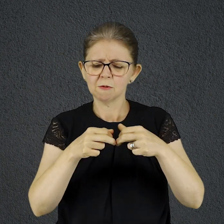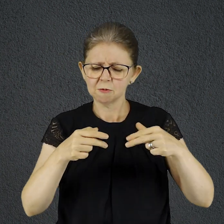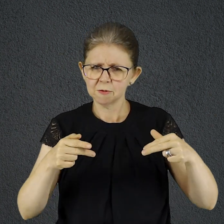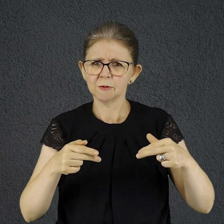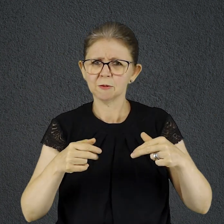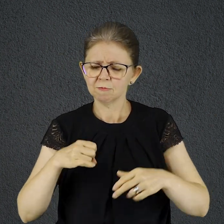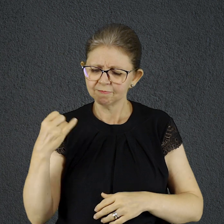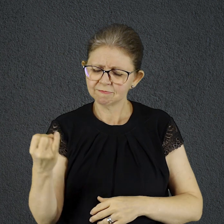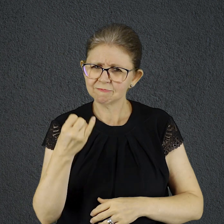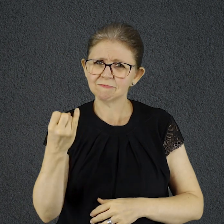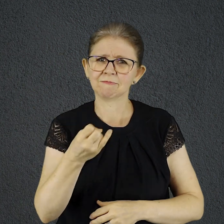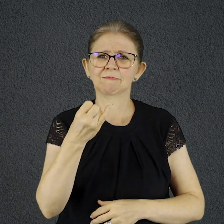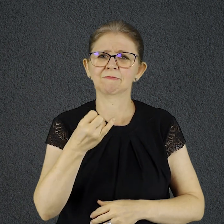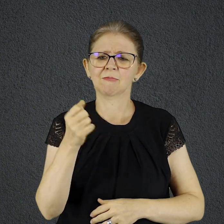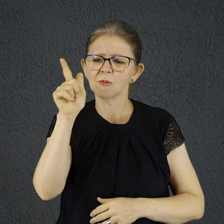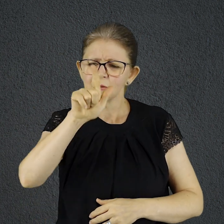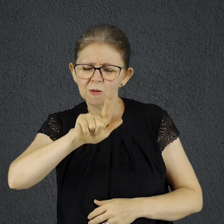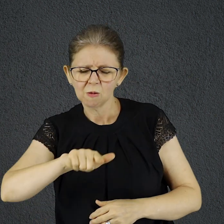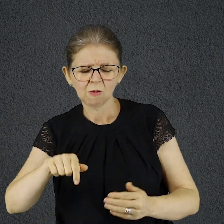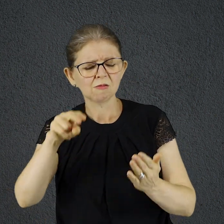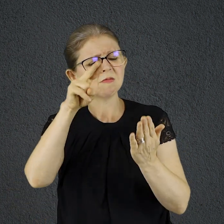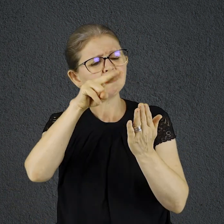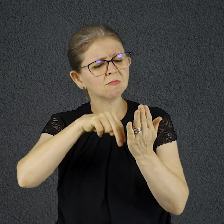Palavra de Deus e reaprenda a ter prazer nela